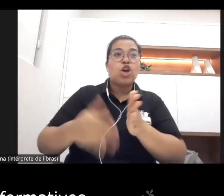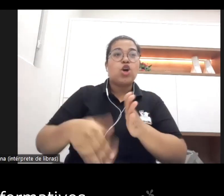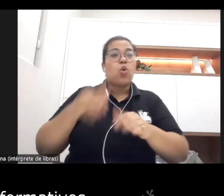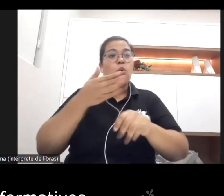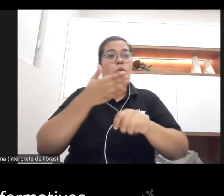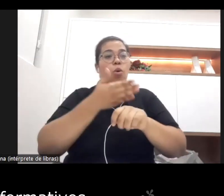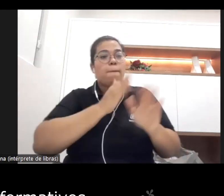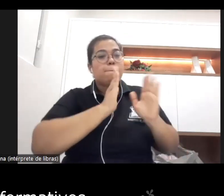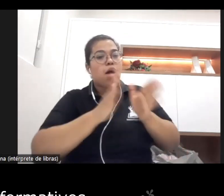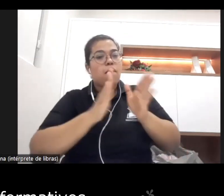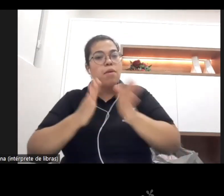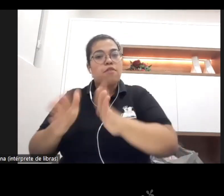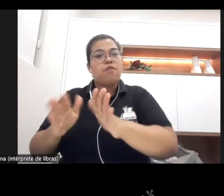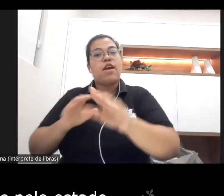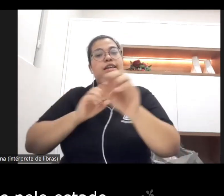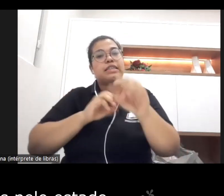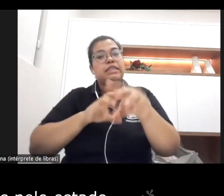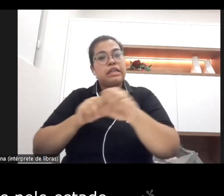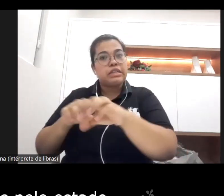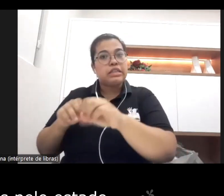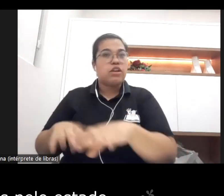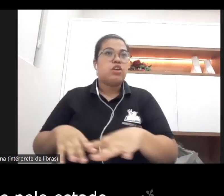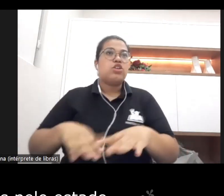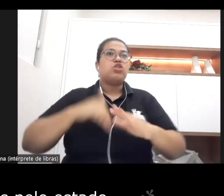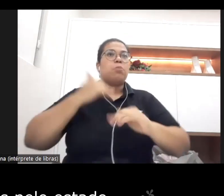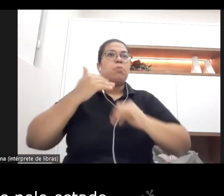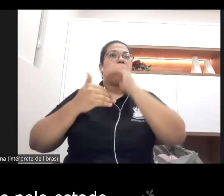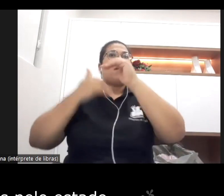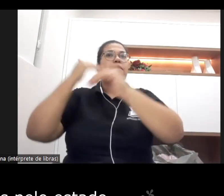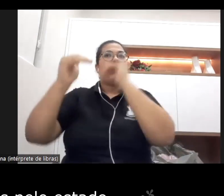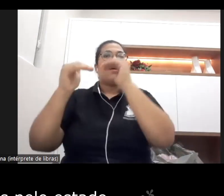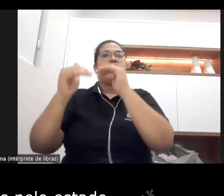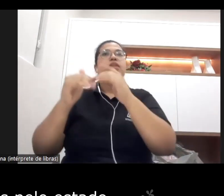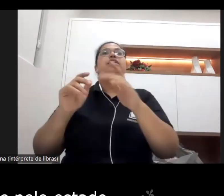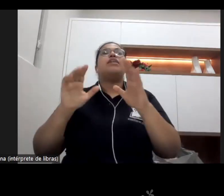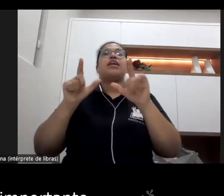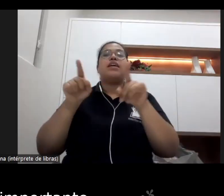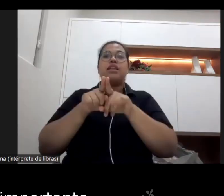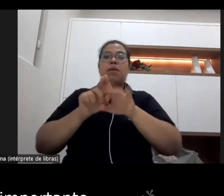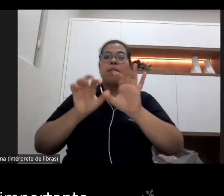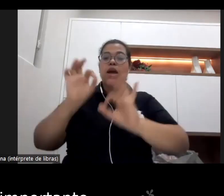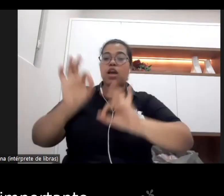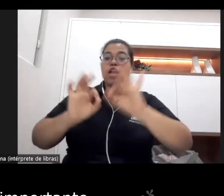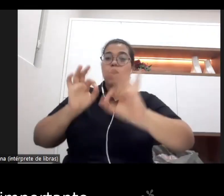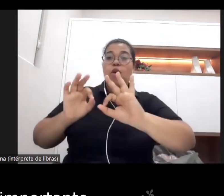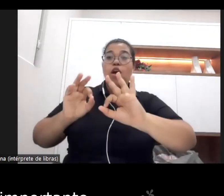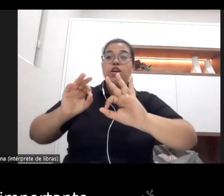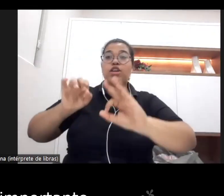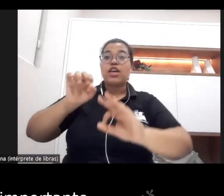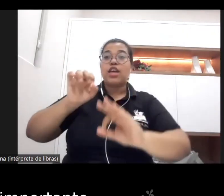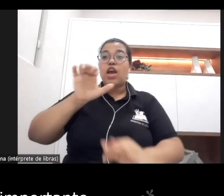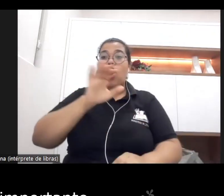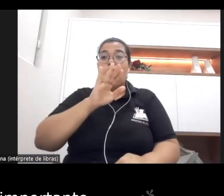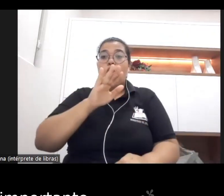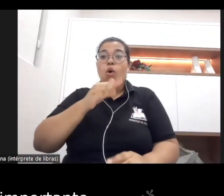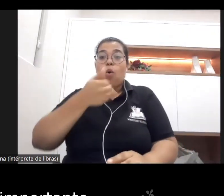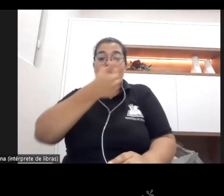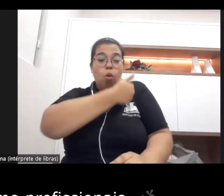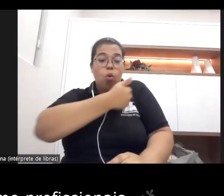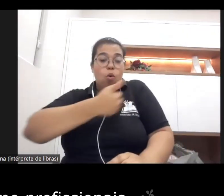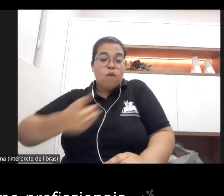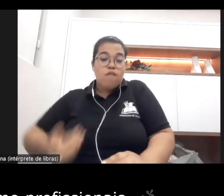formativos institucionalizados pelo Estado então isso é importante